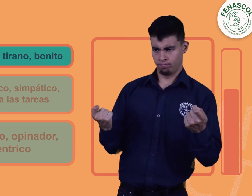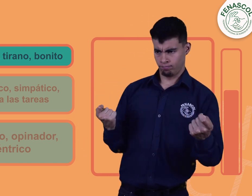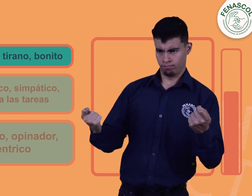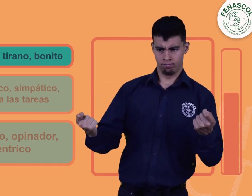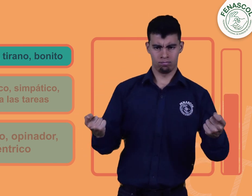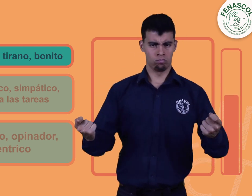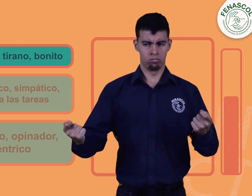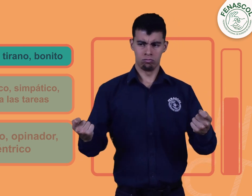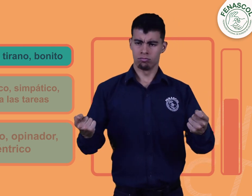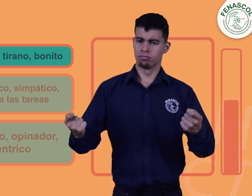Autoritario.